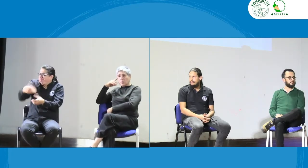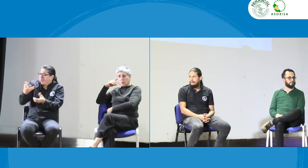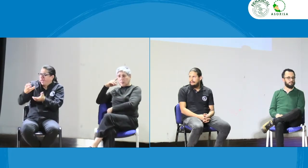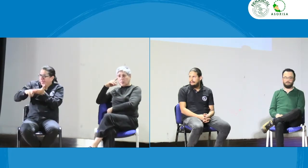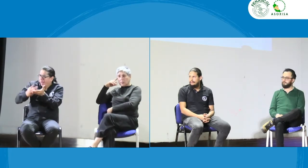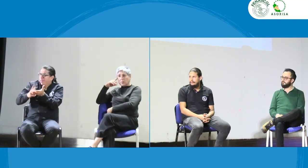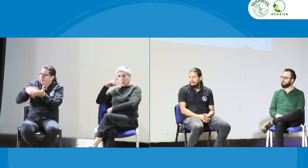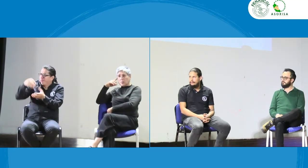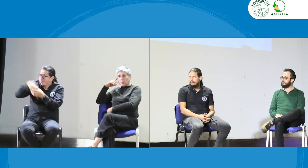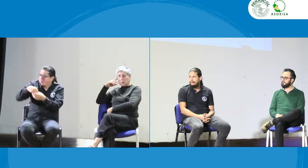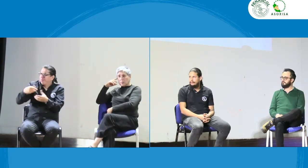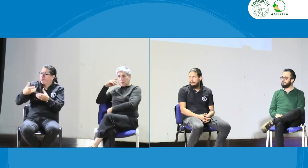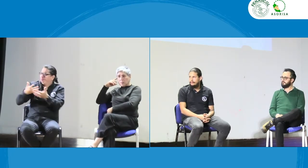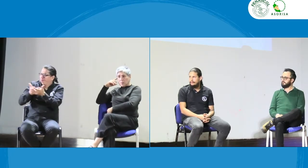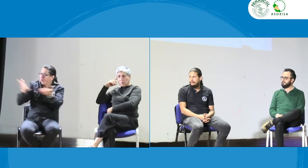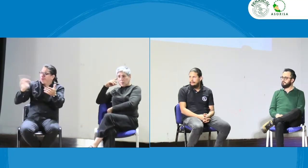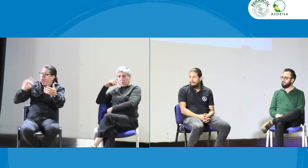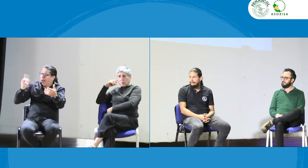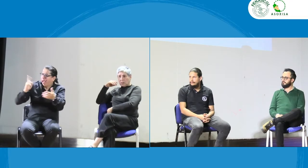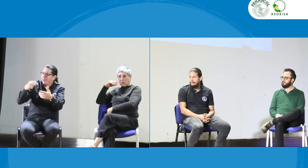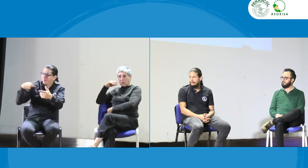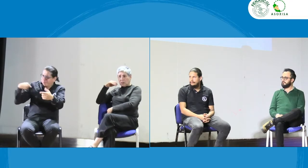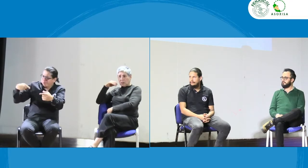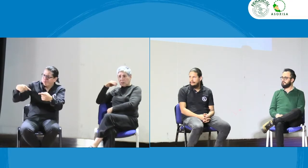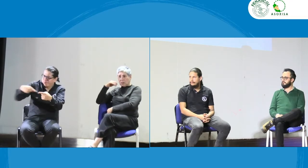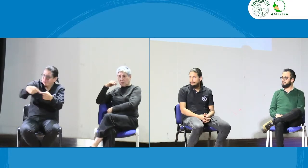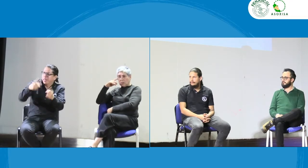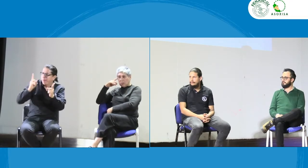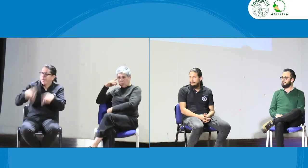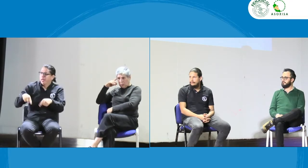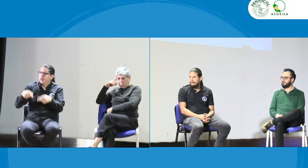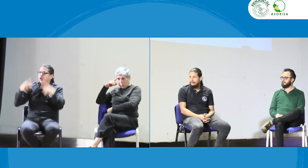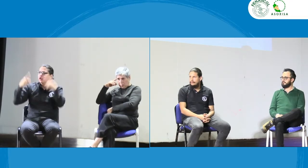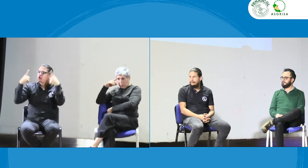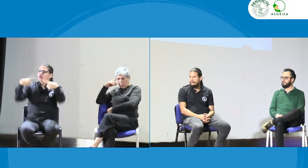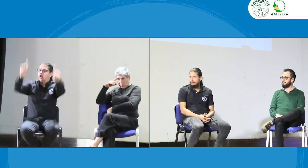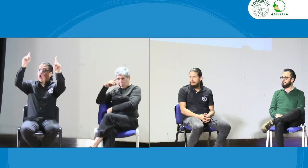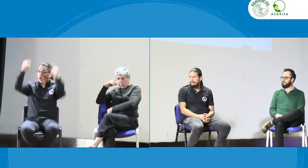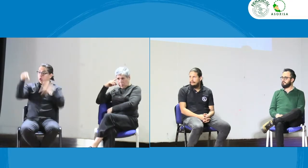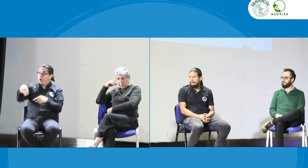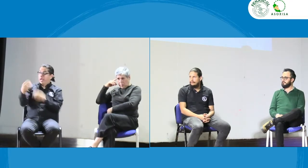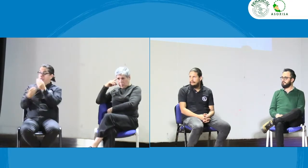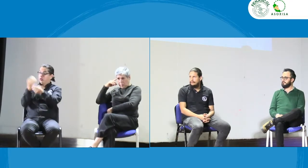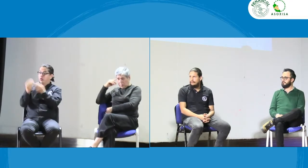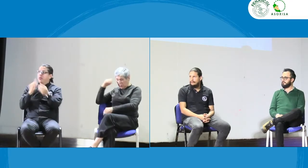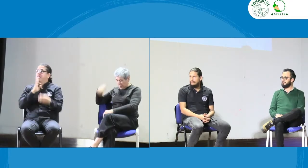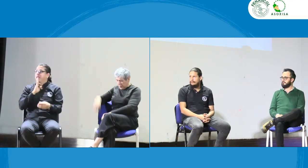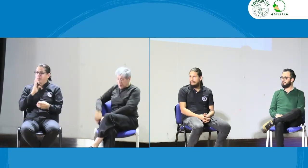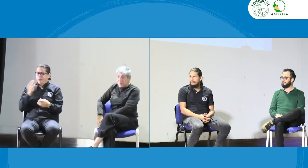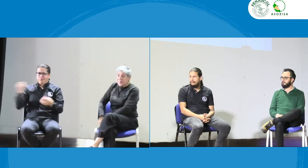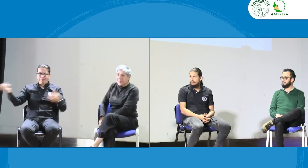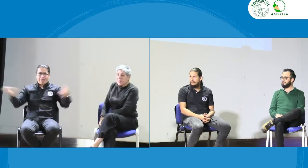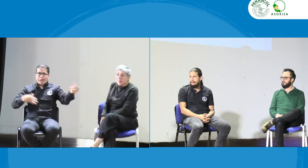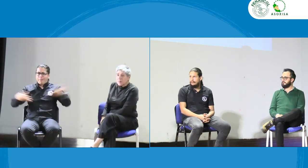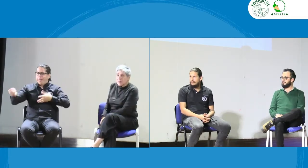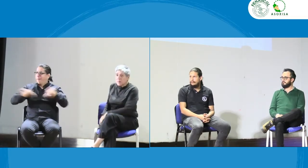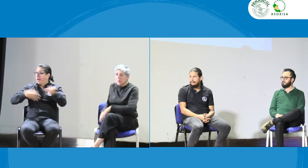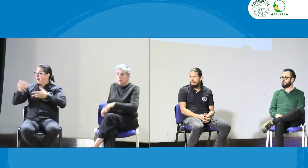los intérpretes, porque pues FENASCOL ha tenido servicios de interpretación y el código de ética también fue